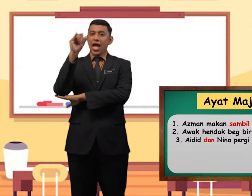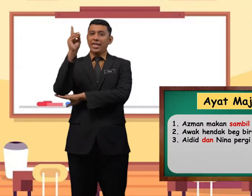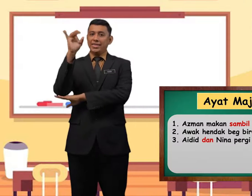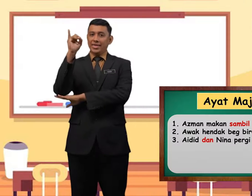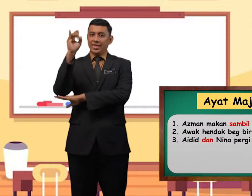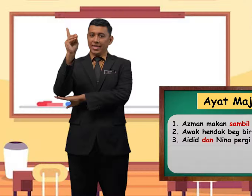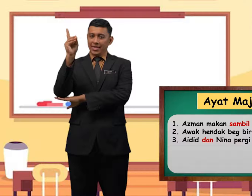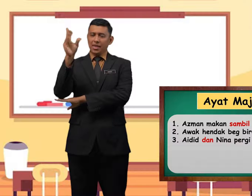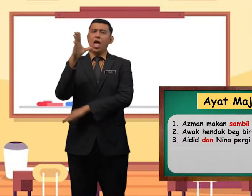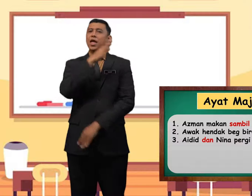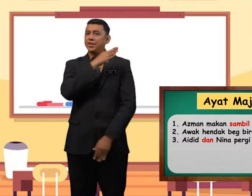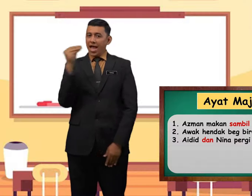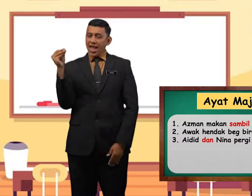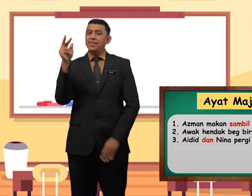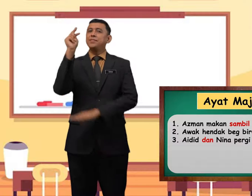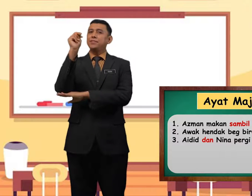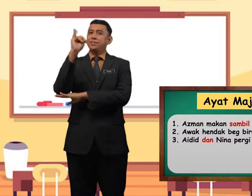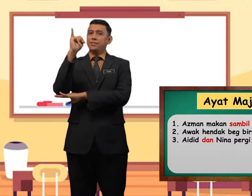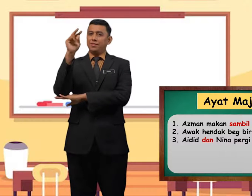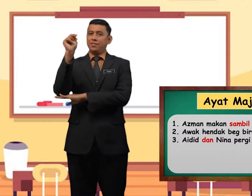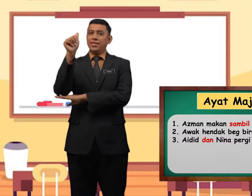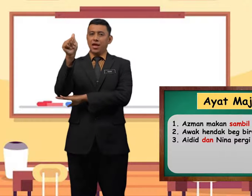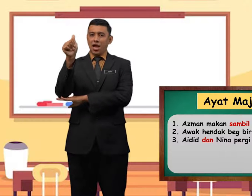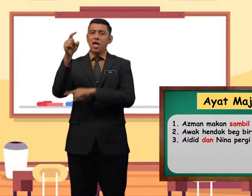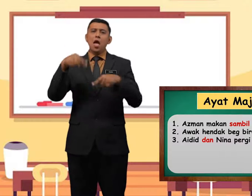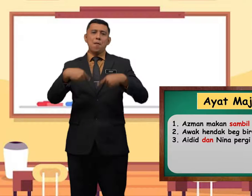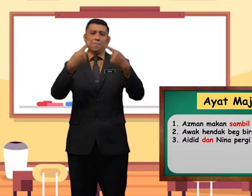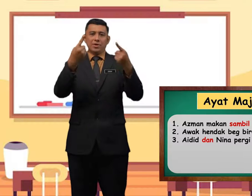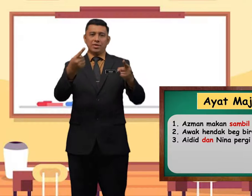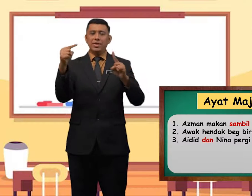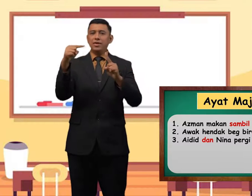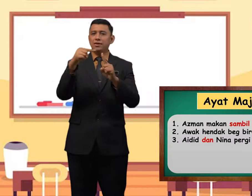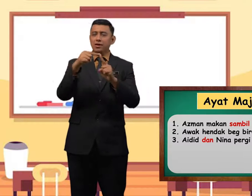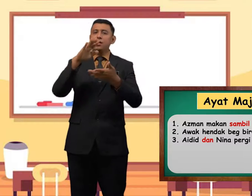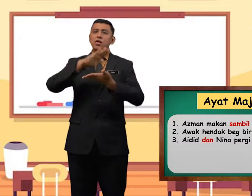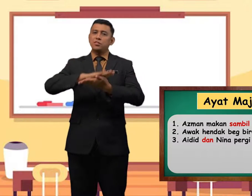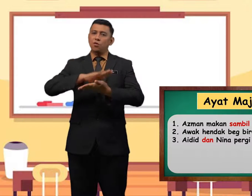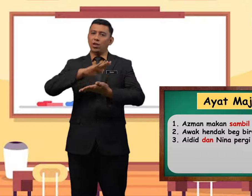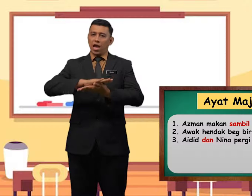Aidit dan Nina pergi ke sekolah.